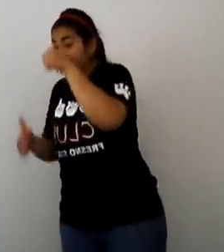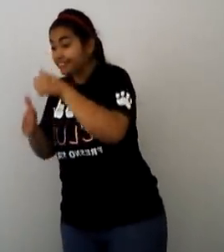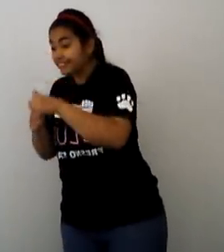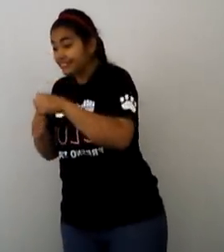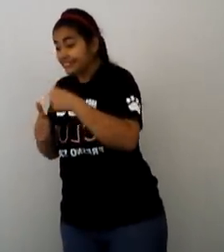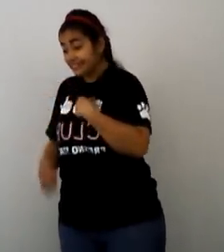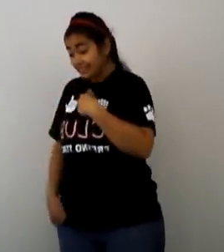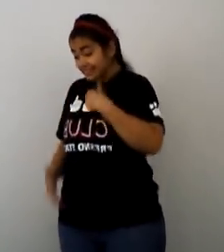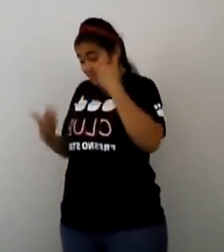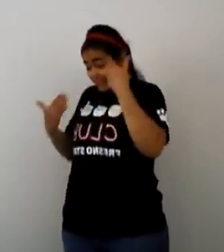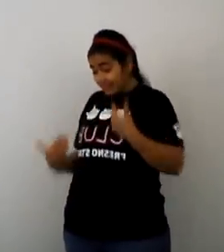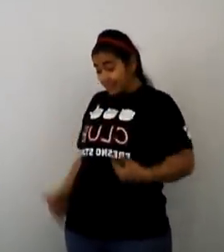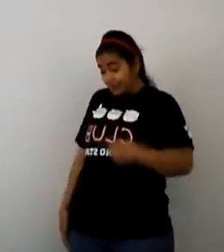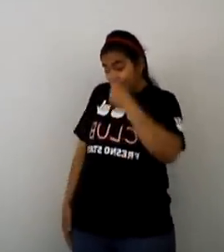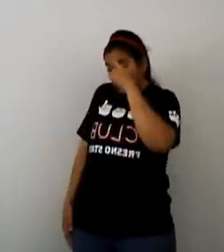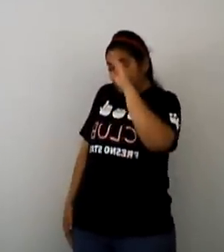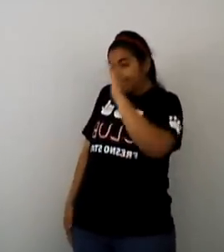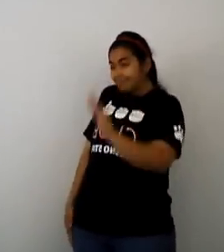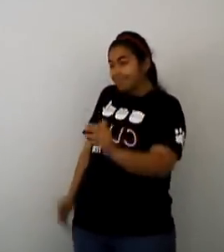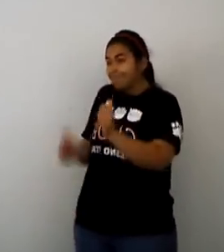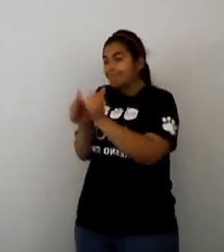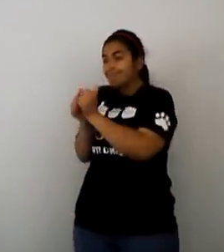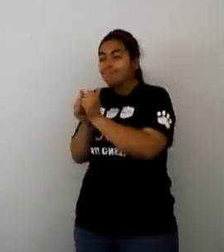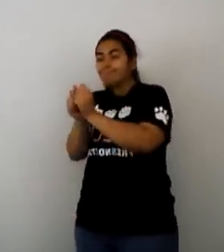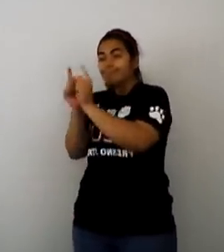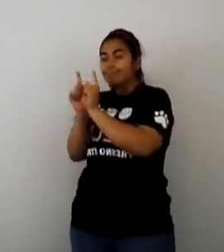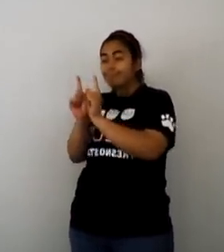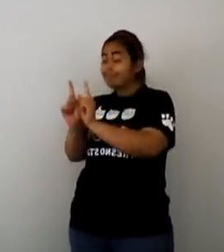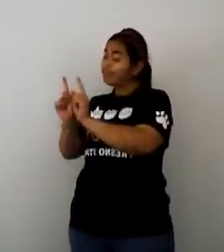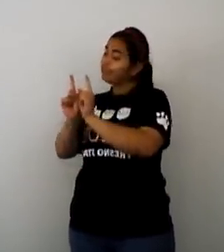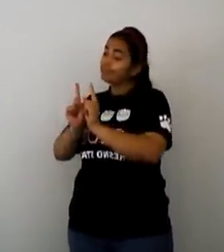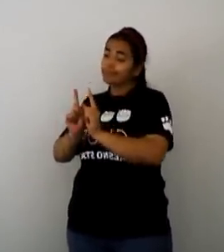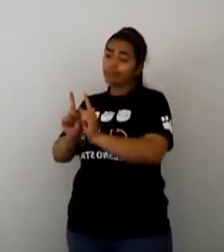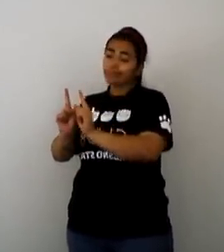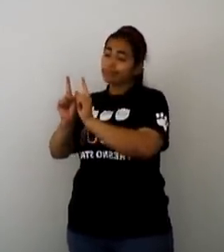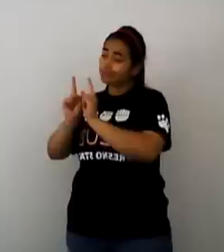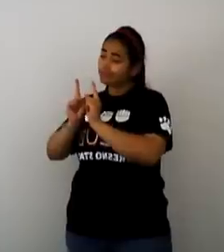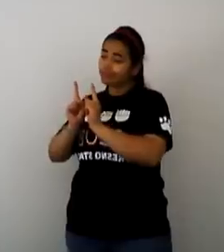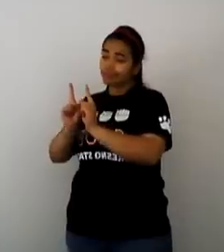Para hacerte compañía y con mi amor